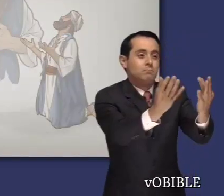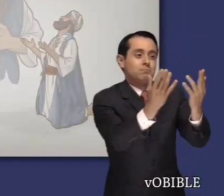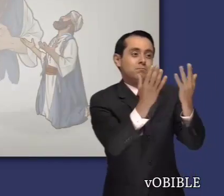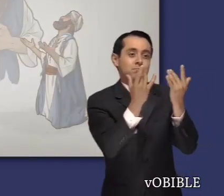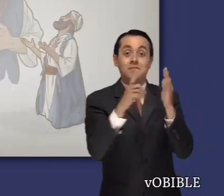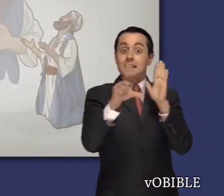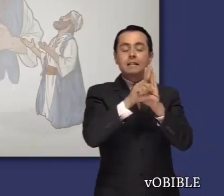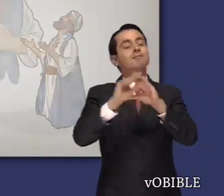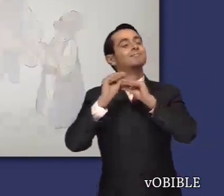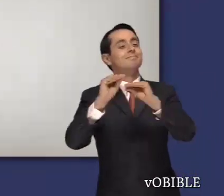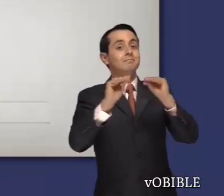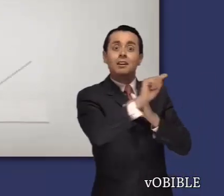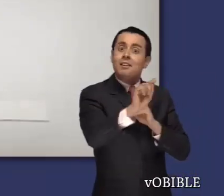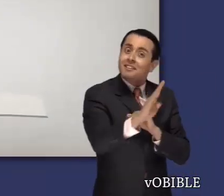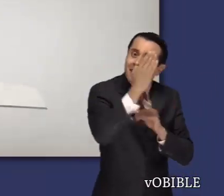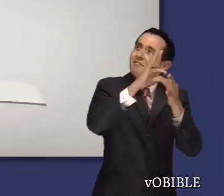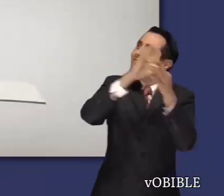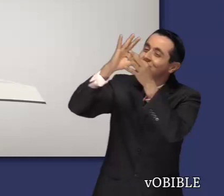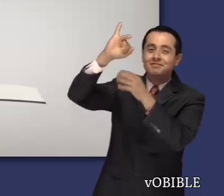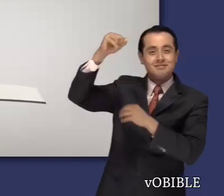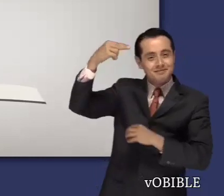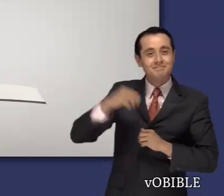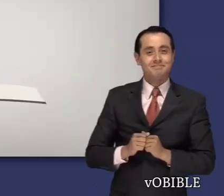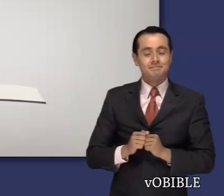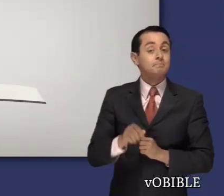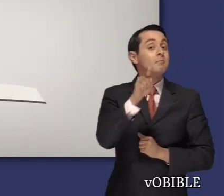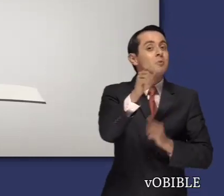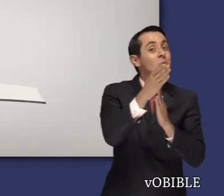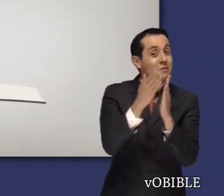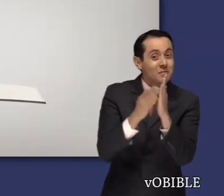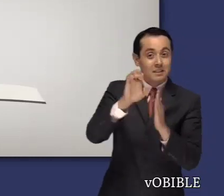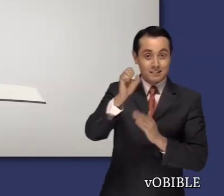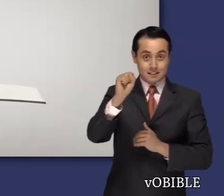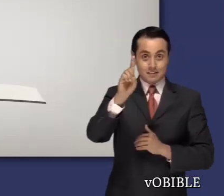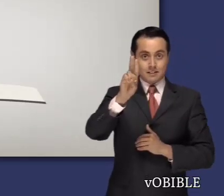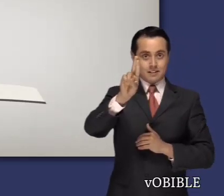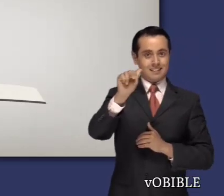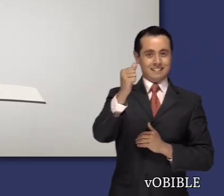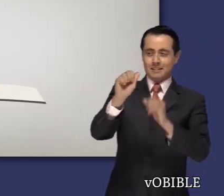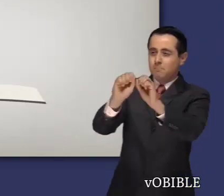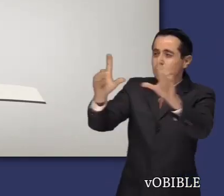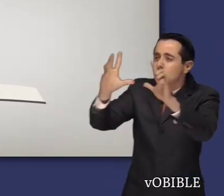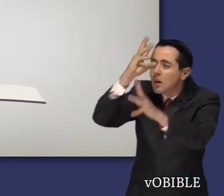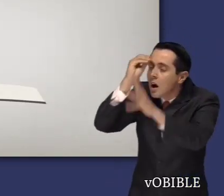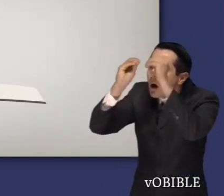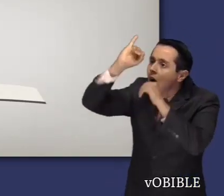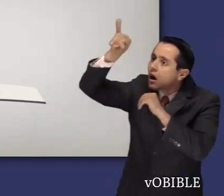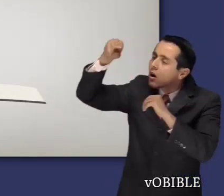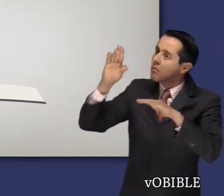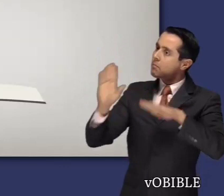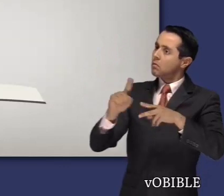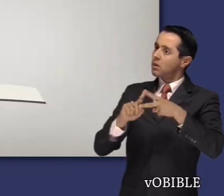espiritualmente. Al leer el libro de Esdras, verá cómo Jehová cumplió la promesa de liberar a su pueblo del